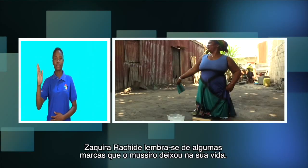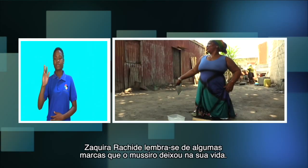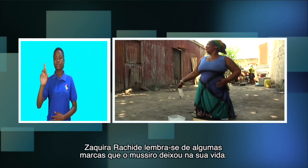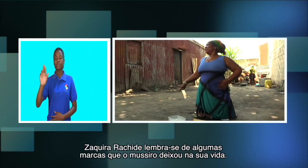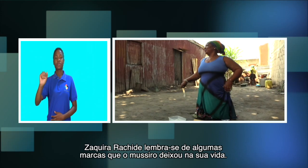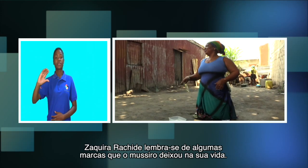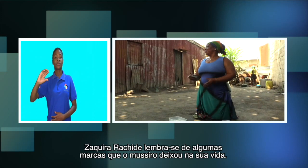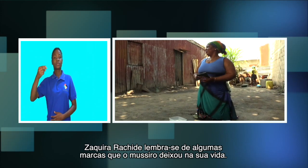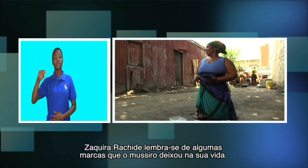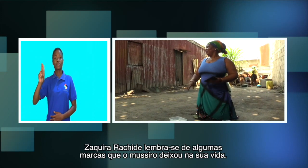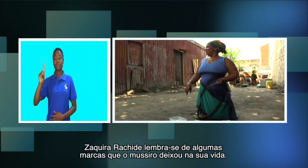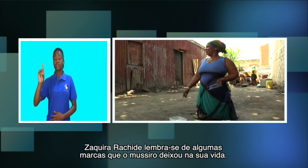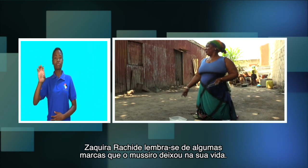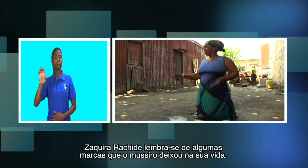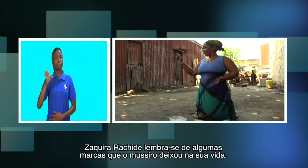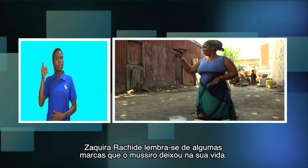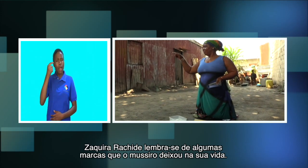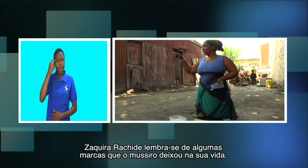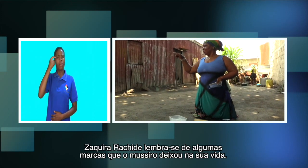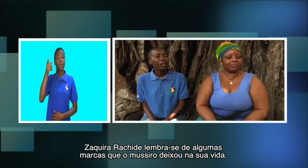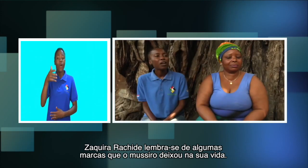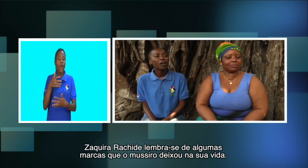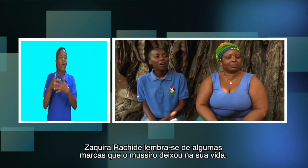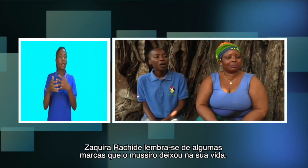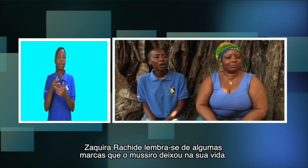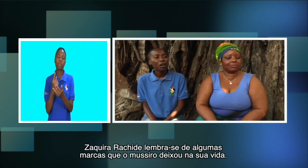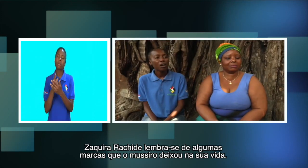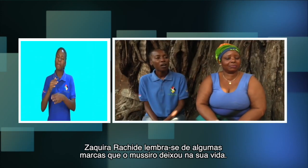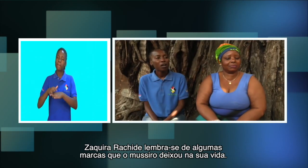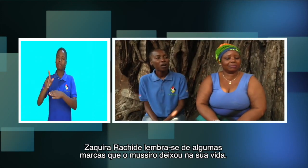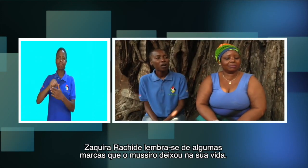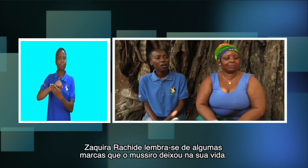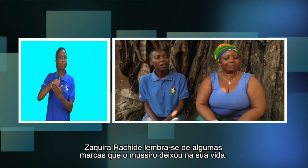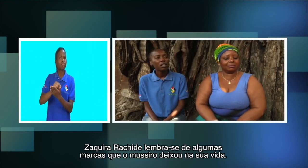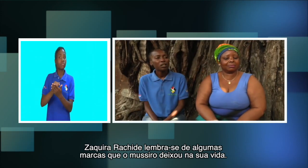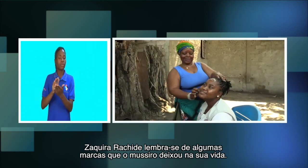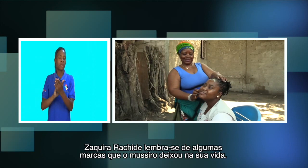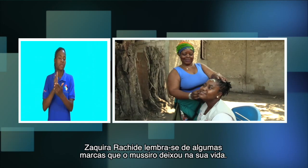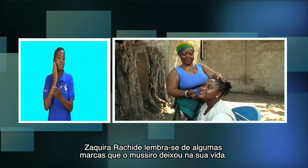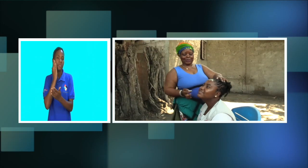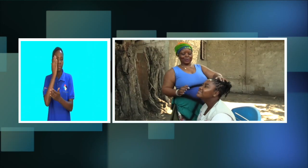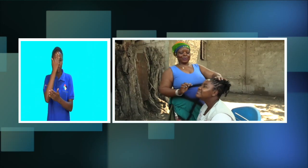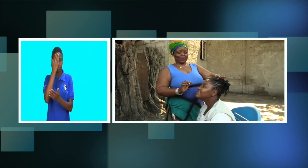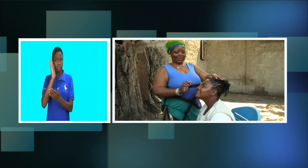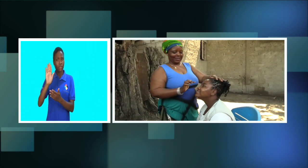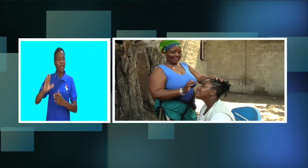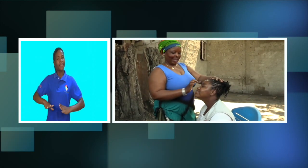Zaquira Rashid lembra-se de algumas marcas agradáveis que o Muciro deixou na sua vida.